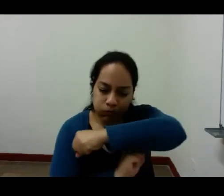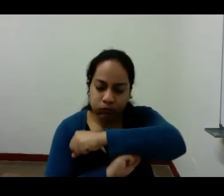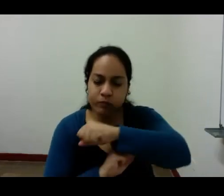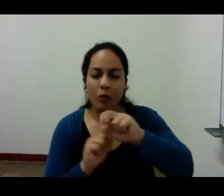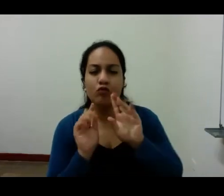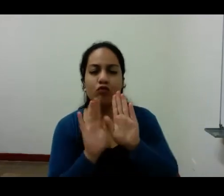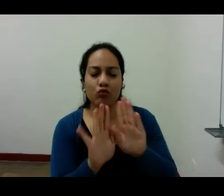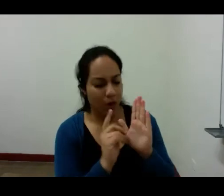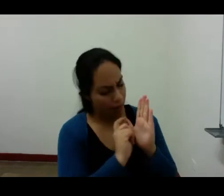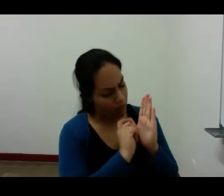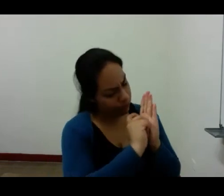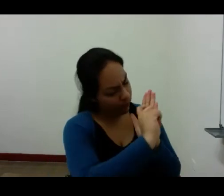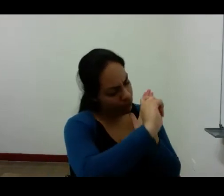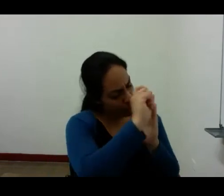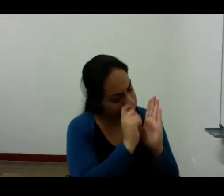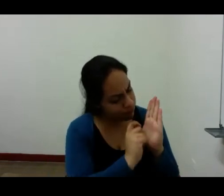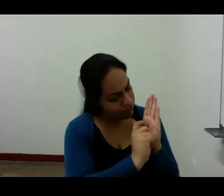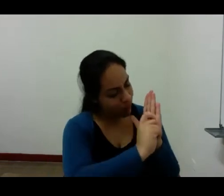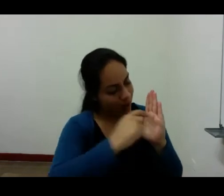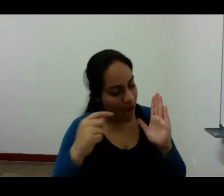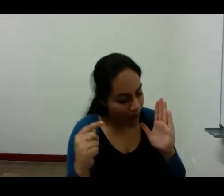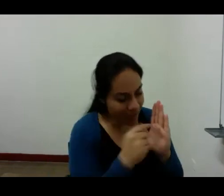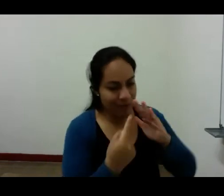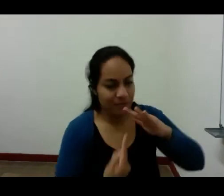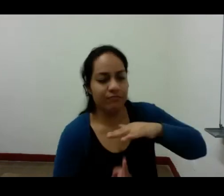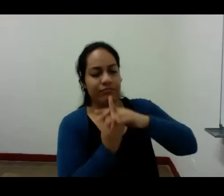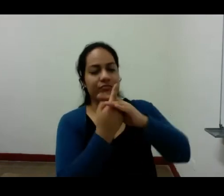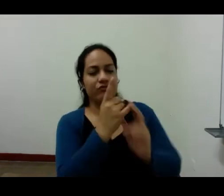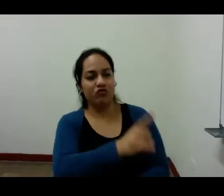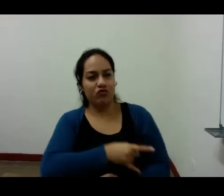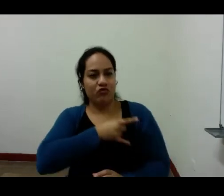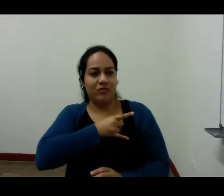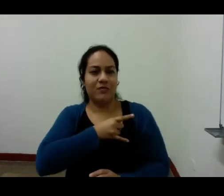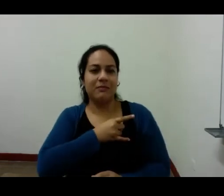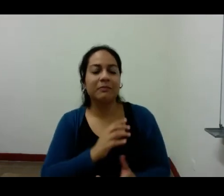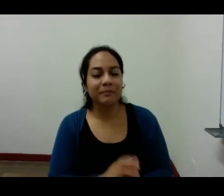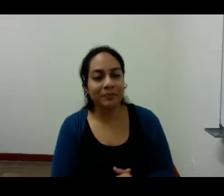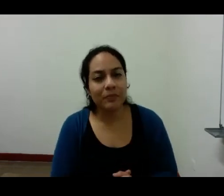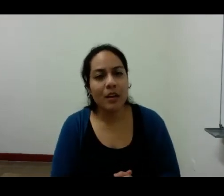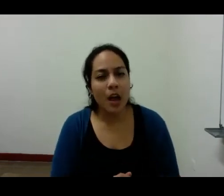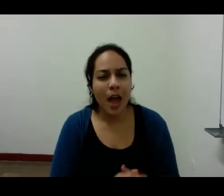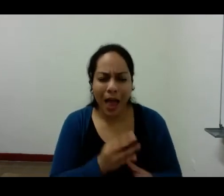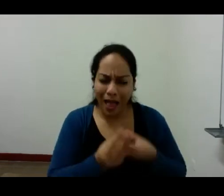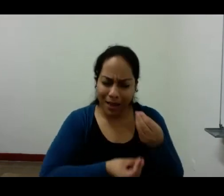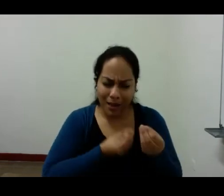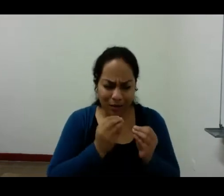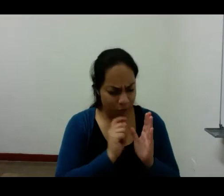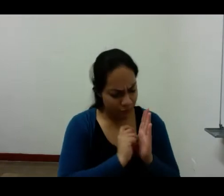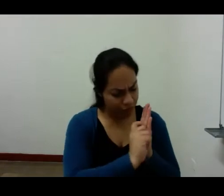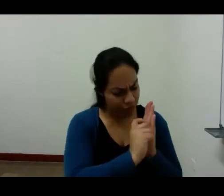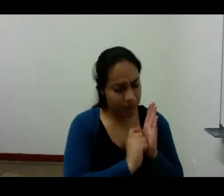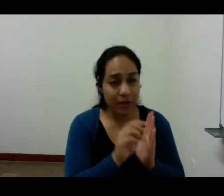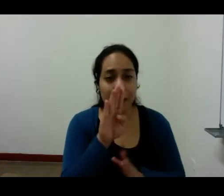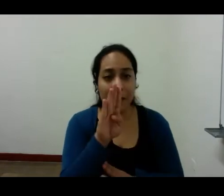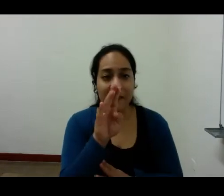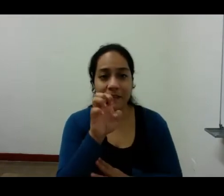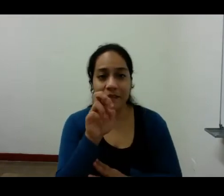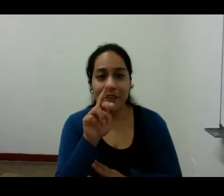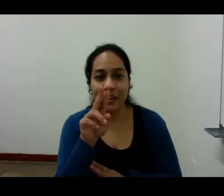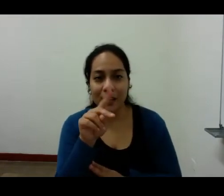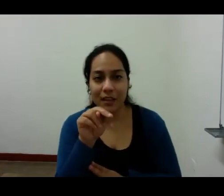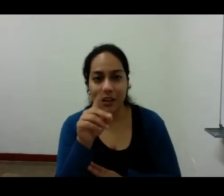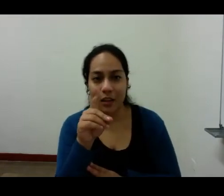sea el acontecimiento de sentir que ha de ser en Bernardo suárez la